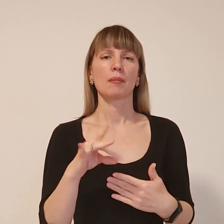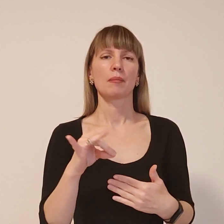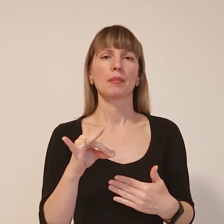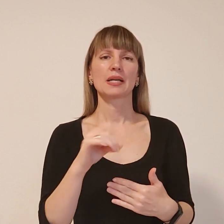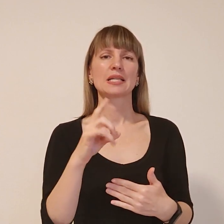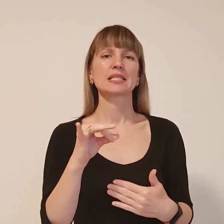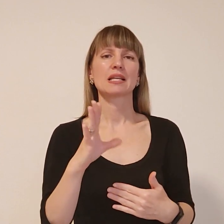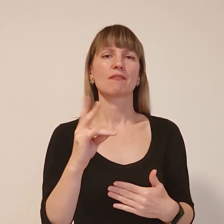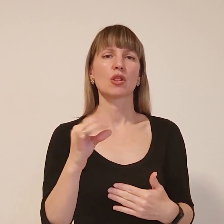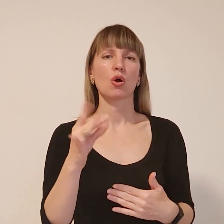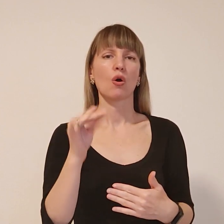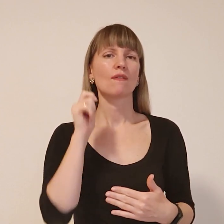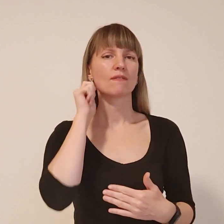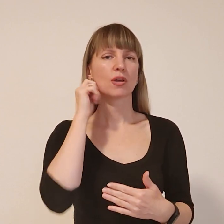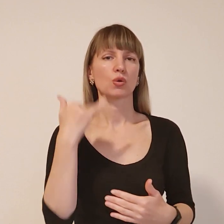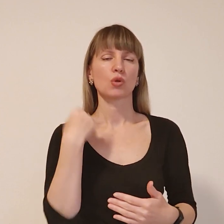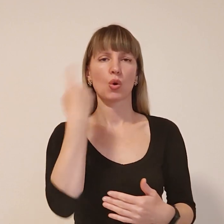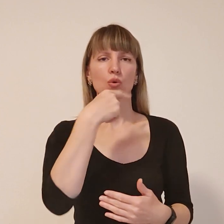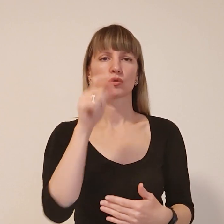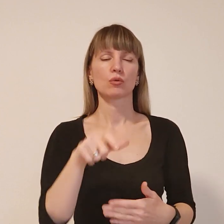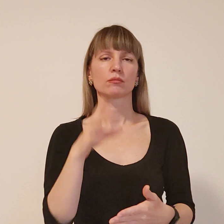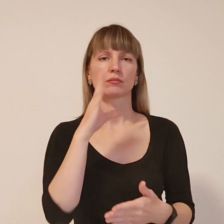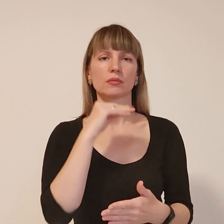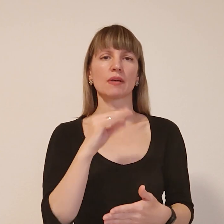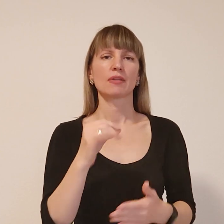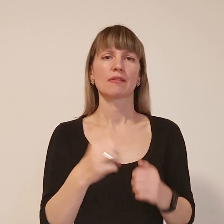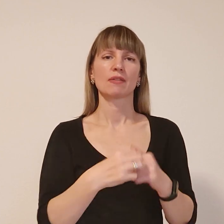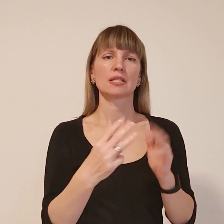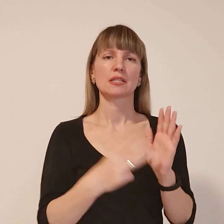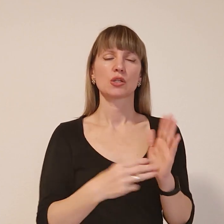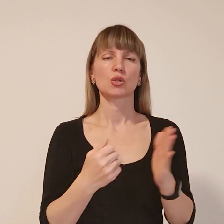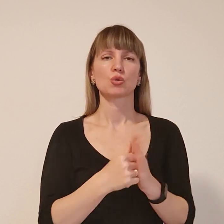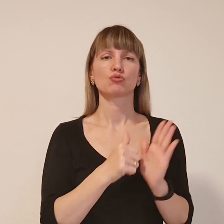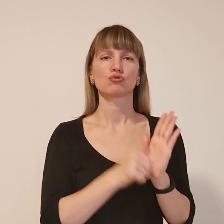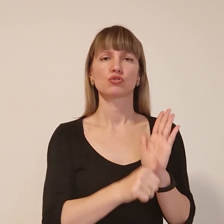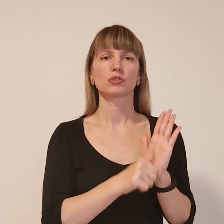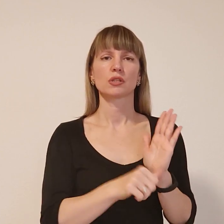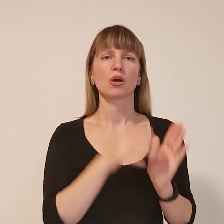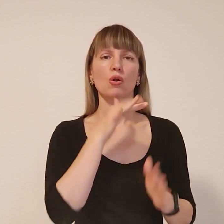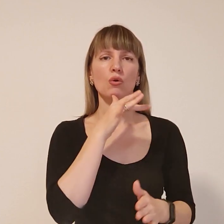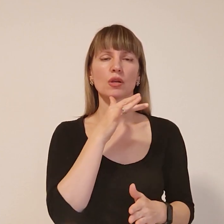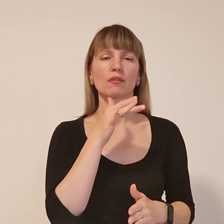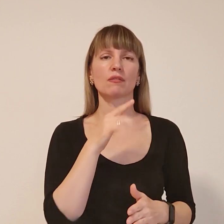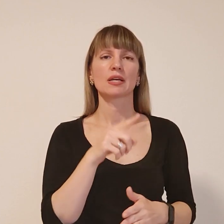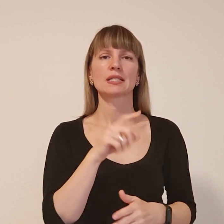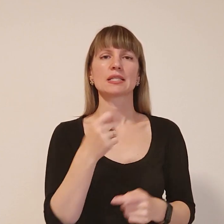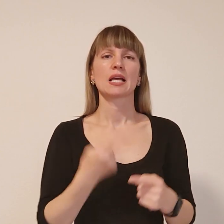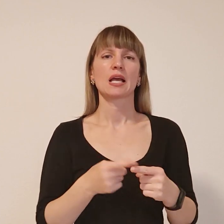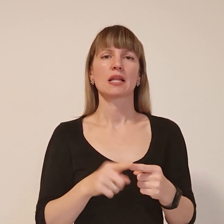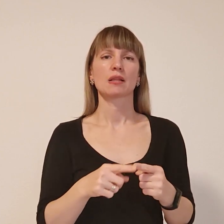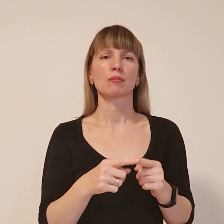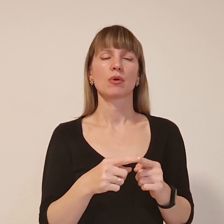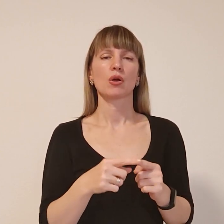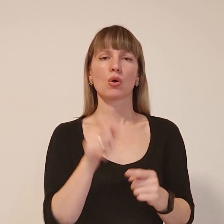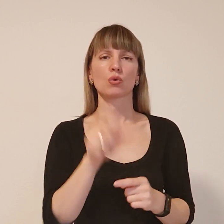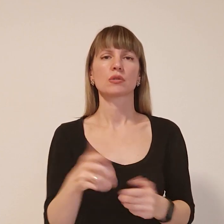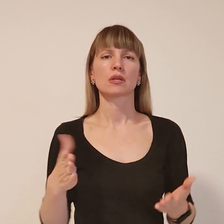особи припадають віком від 18 до 60 років. За всіми тими особами, які були призвані,